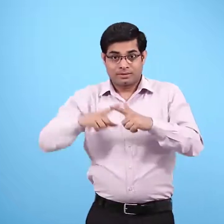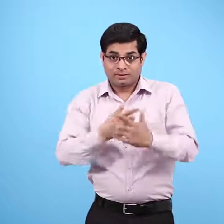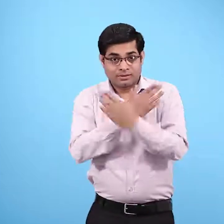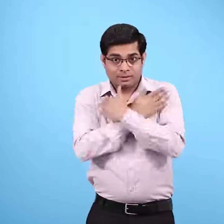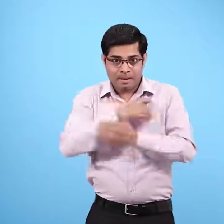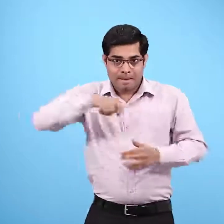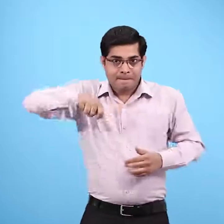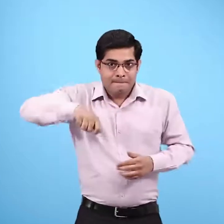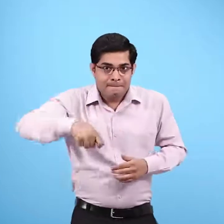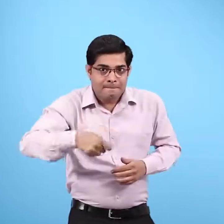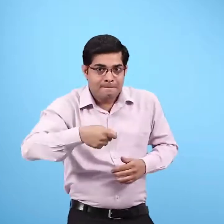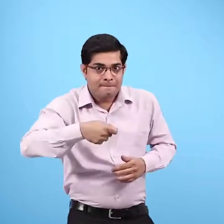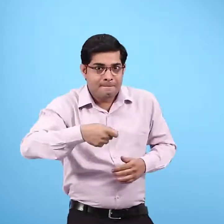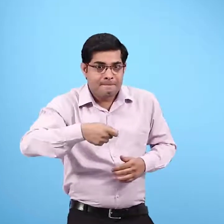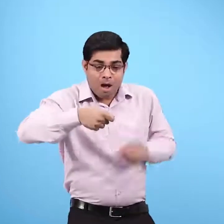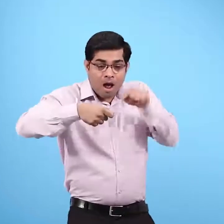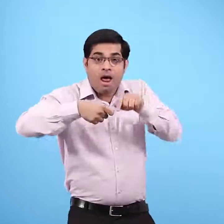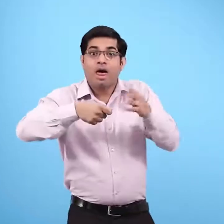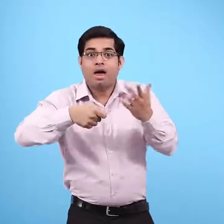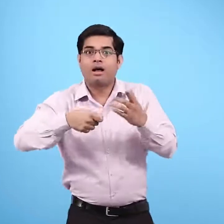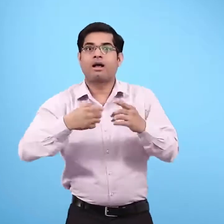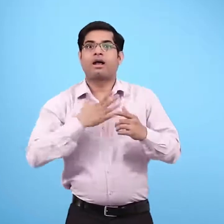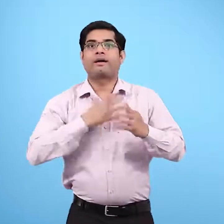जुलन ने चम्बच में करेले की सबजीली